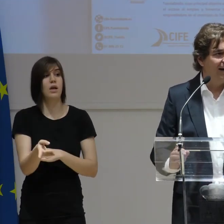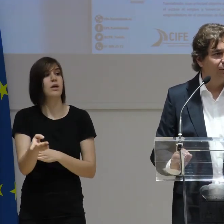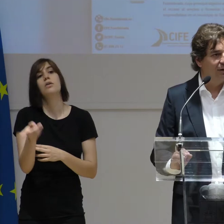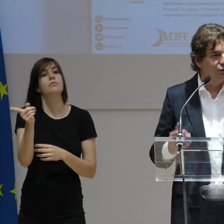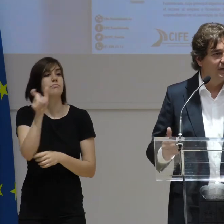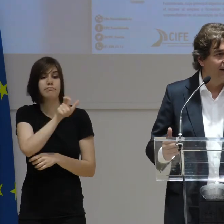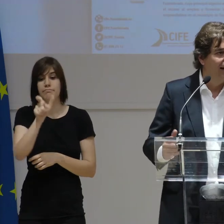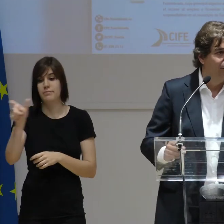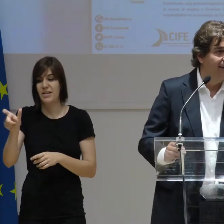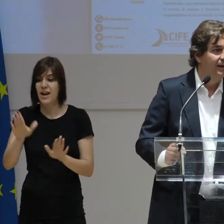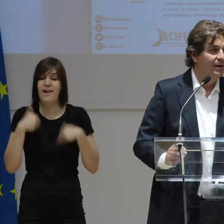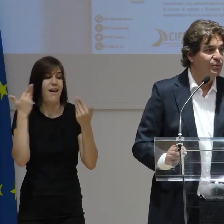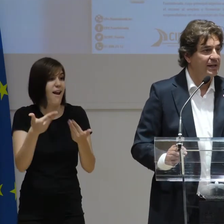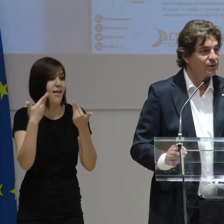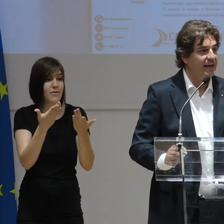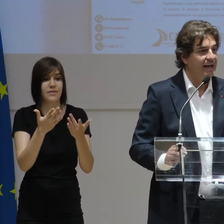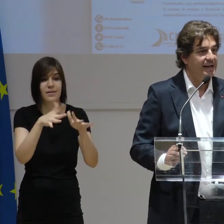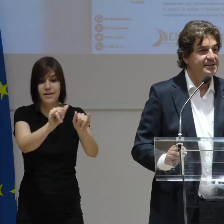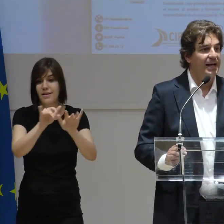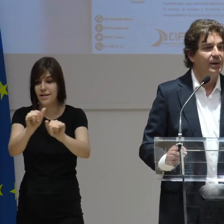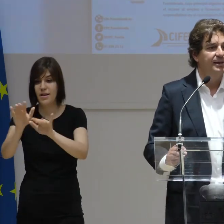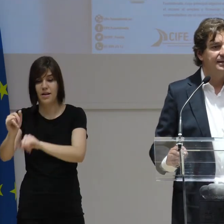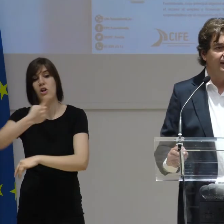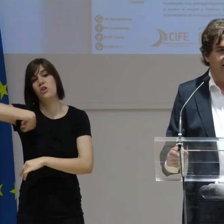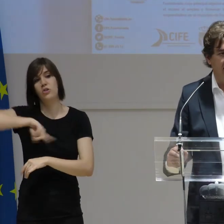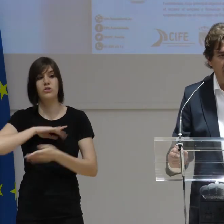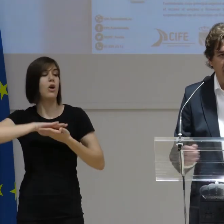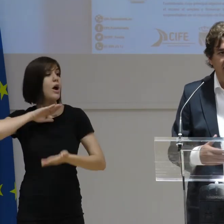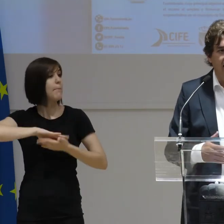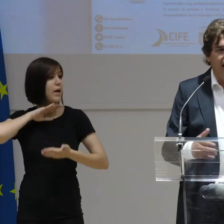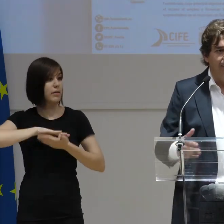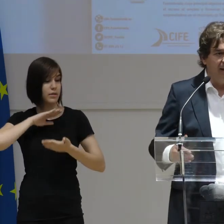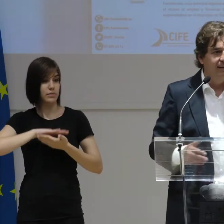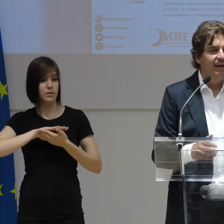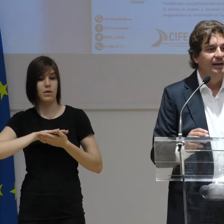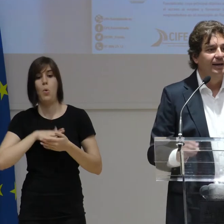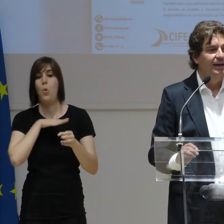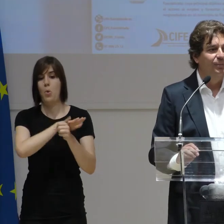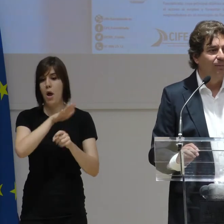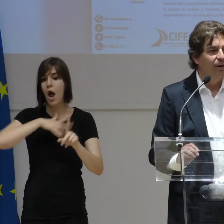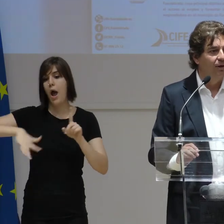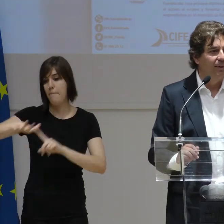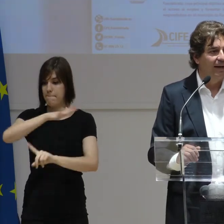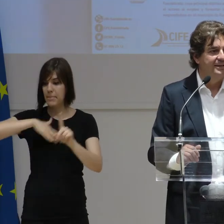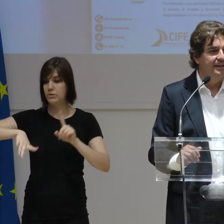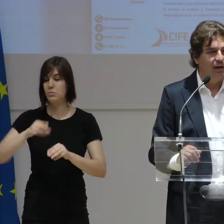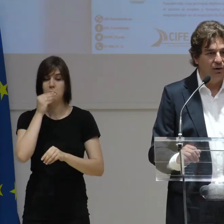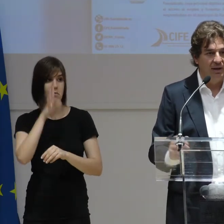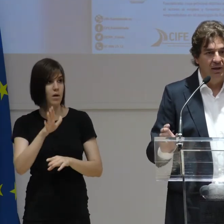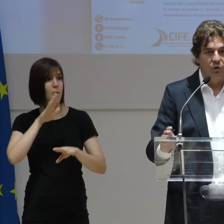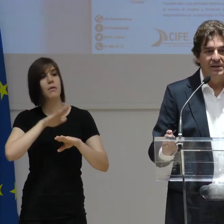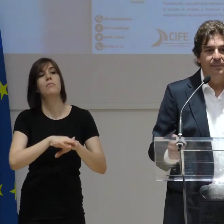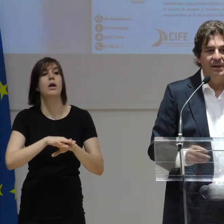nadie nos ha regalado nada, pues tenemos que generar y ser capaces de generar el ambiente propicio para que se